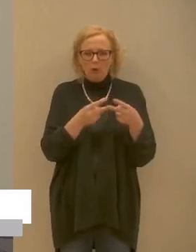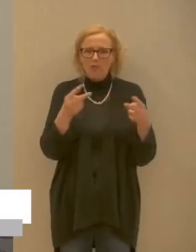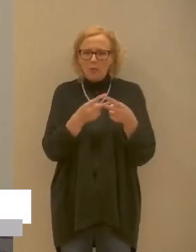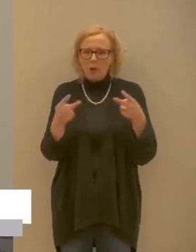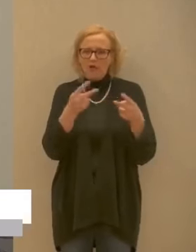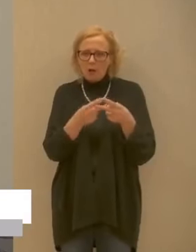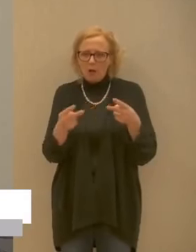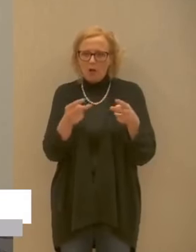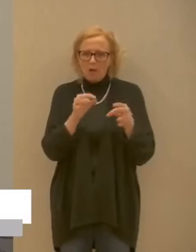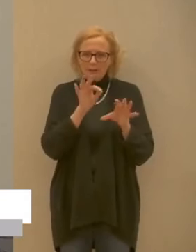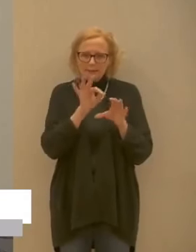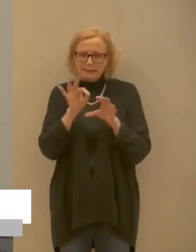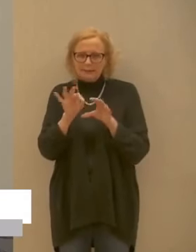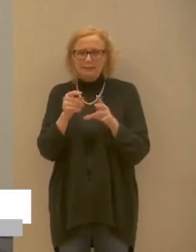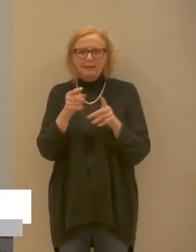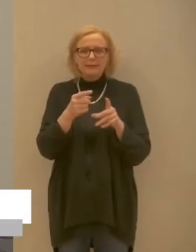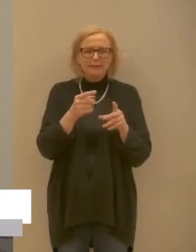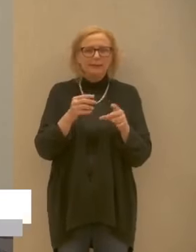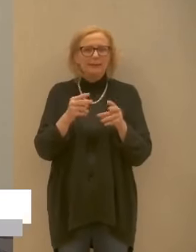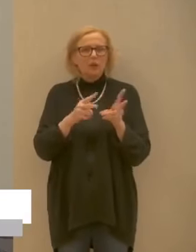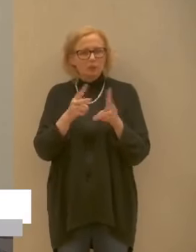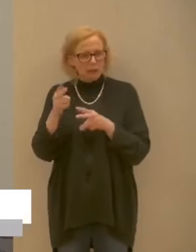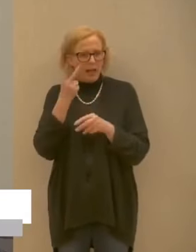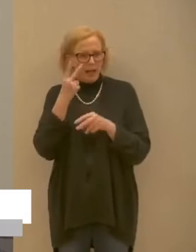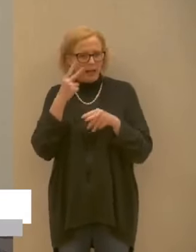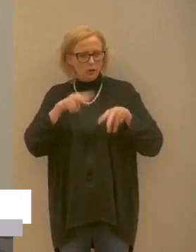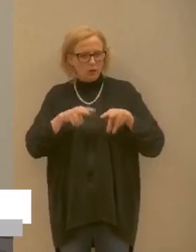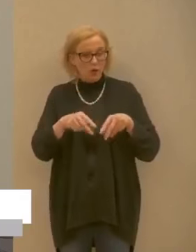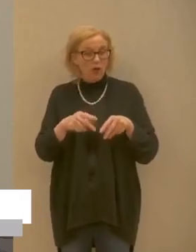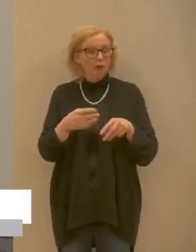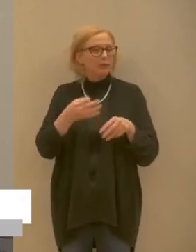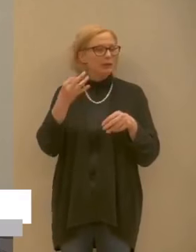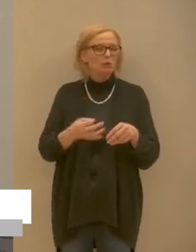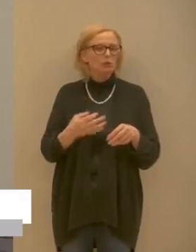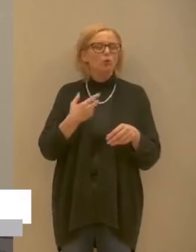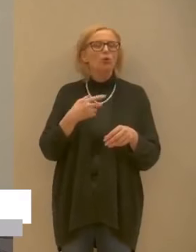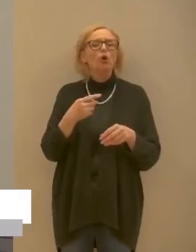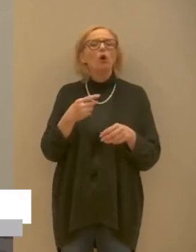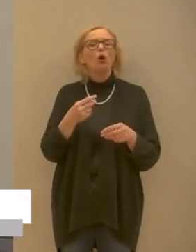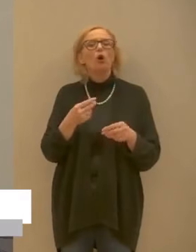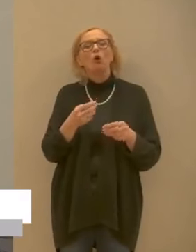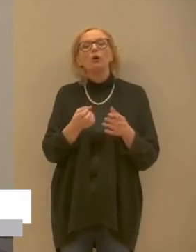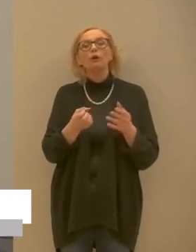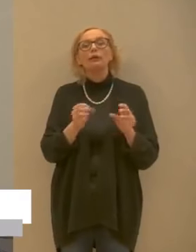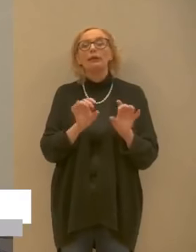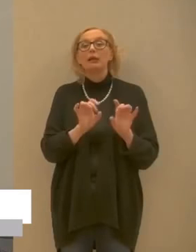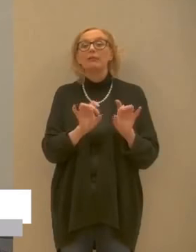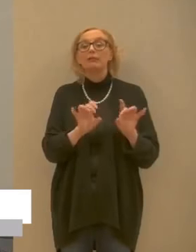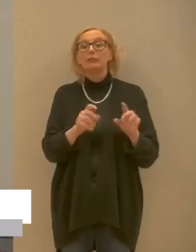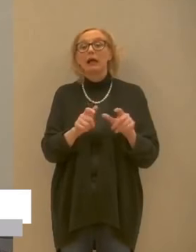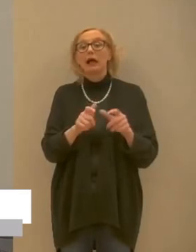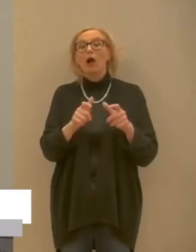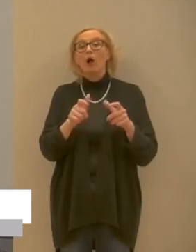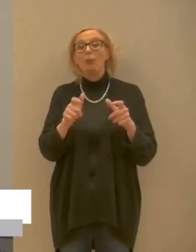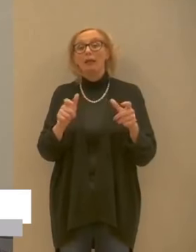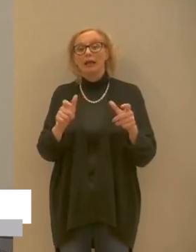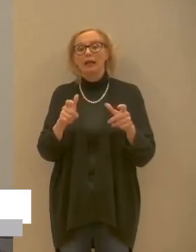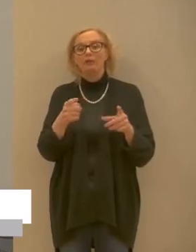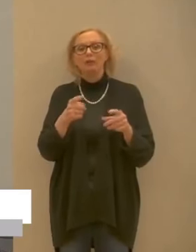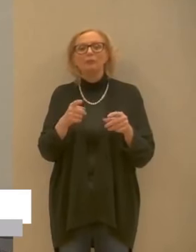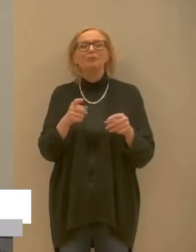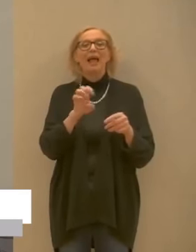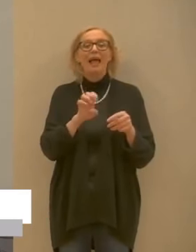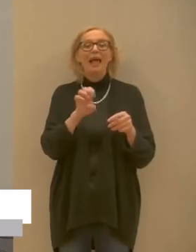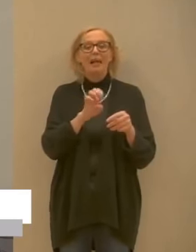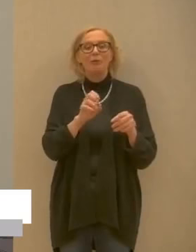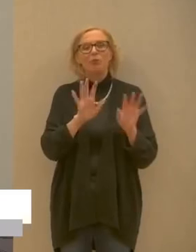e quindi i casi sono aumentati sicuramente di un po' più di una decina all'eremo mentre la